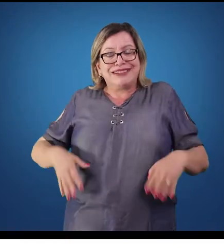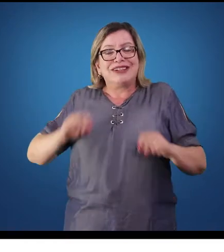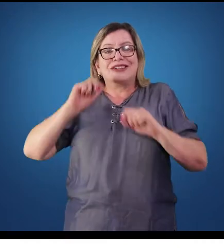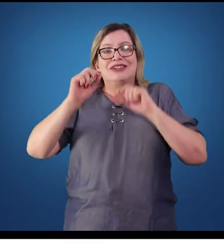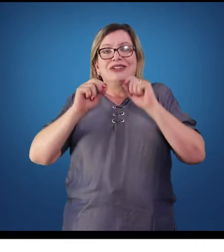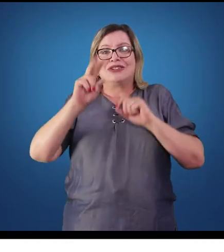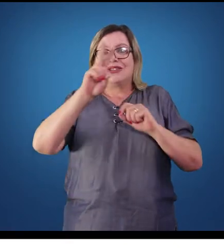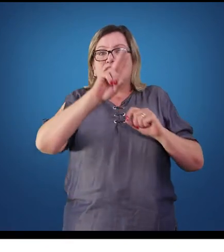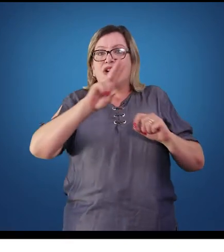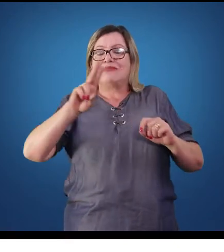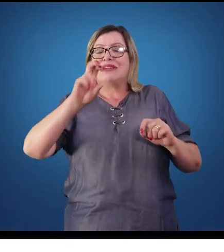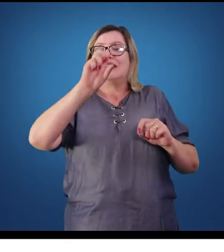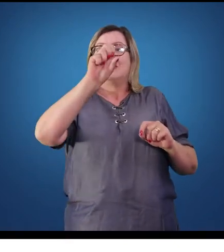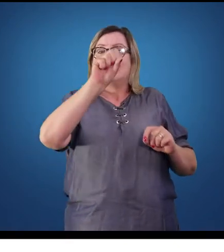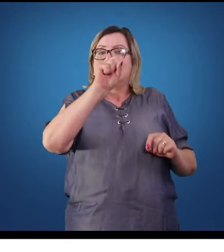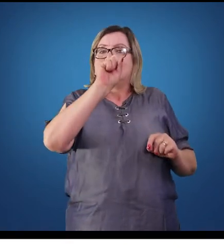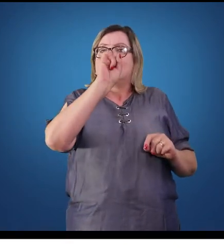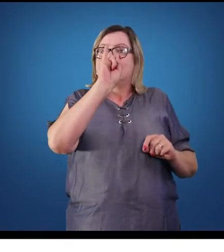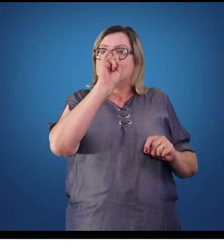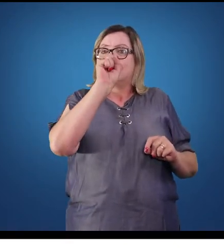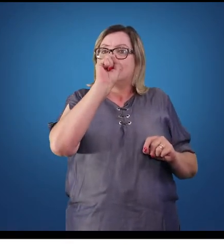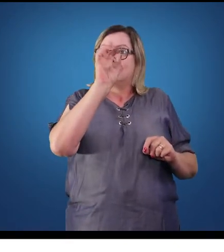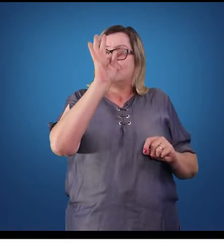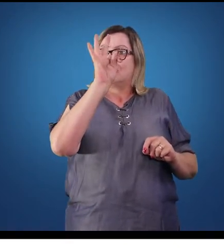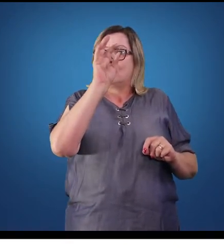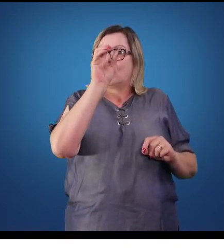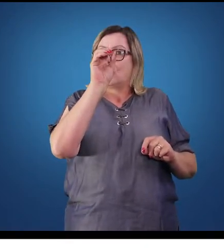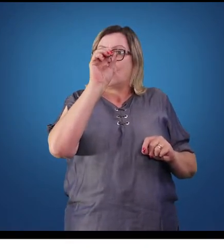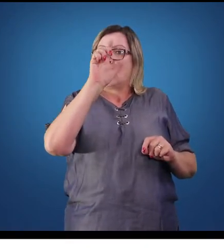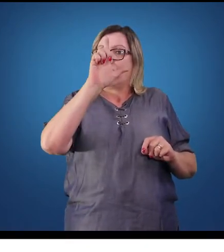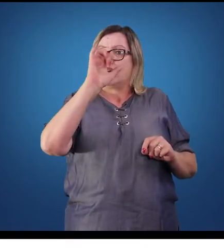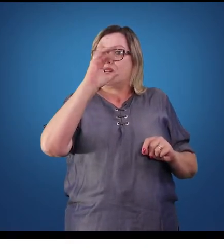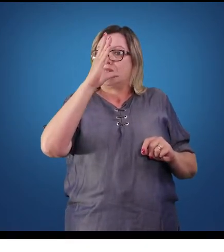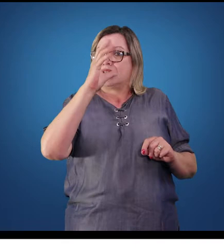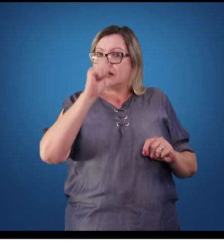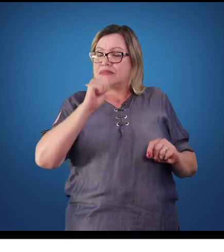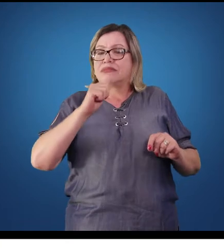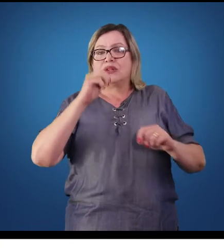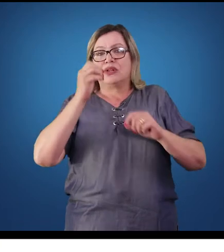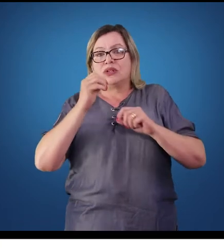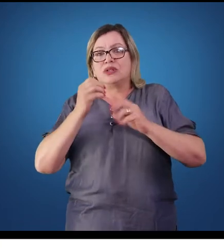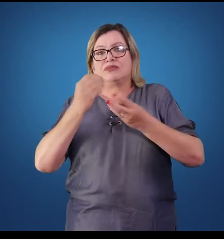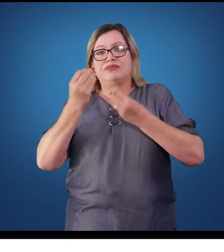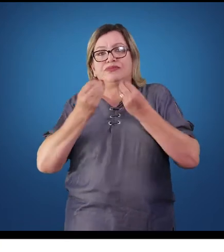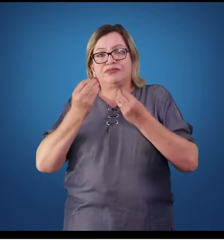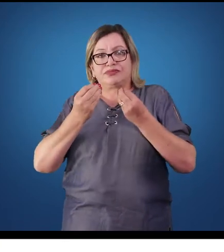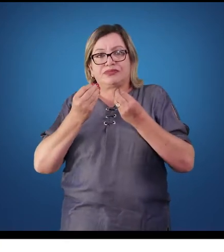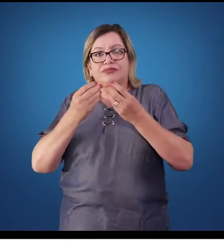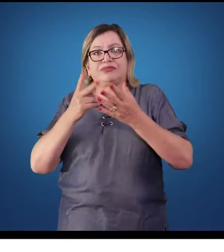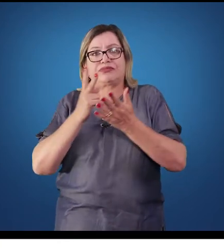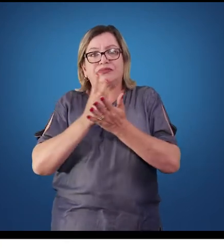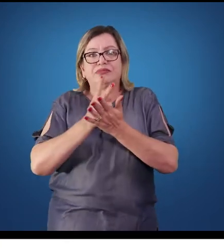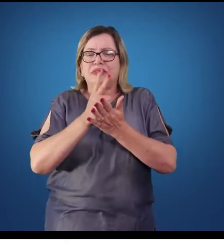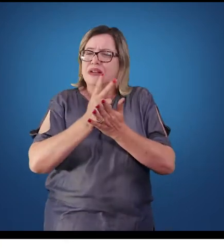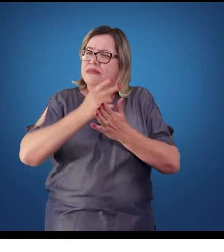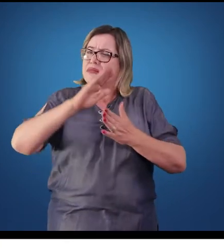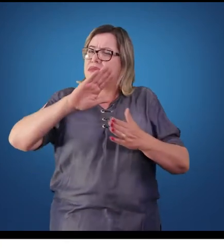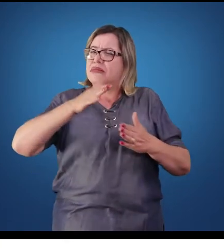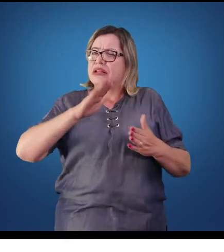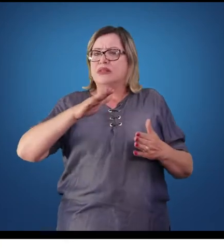conhecida como pressão sistólica ou, geralmente, medida ao redor de 12